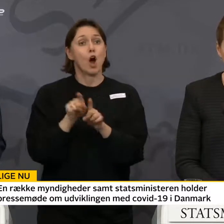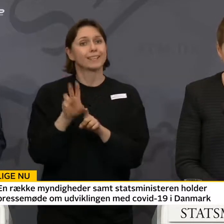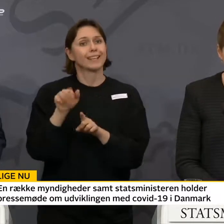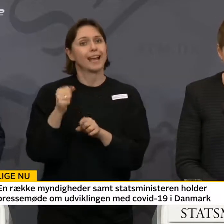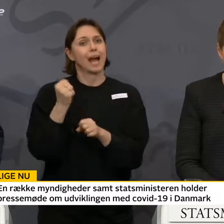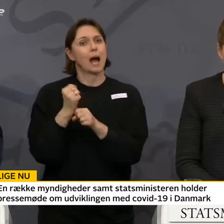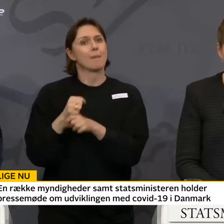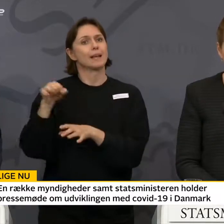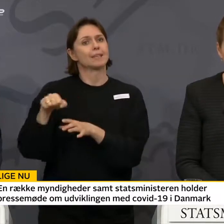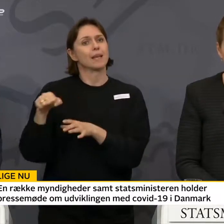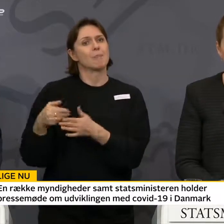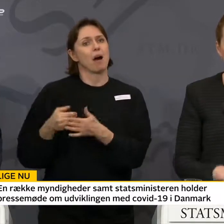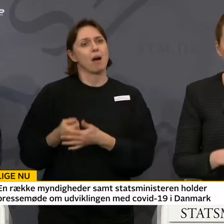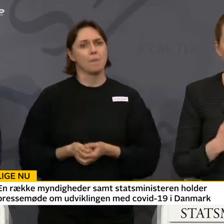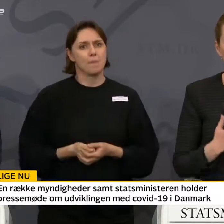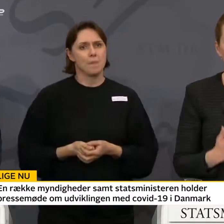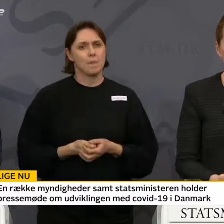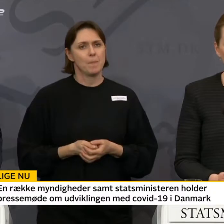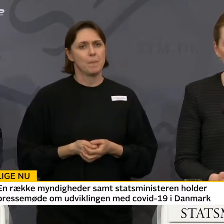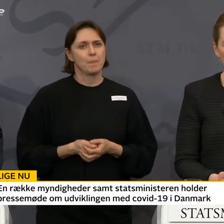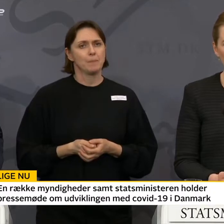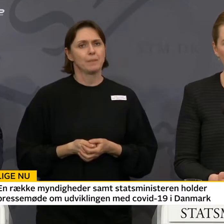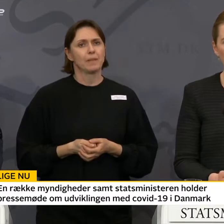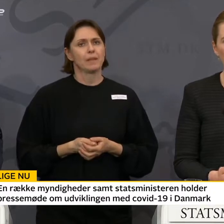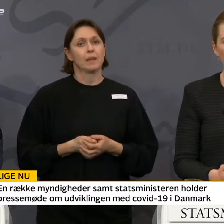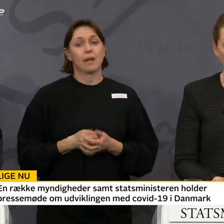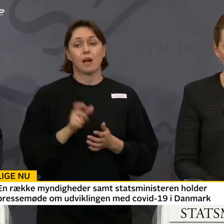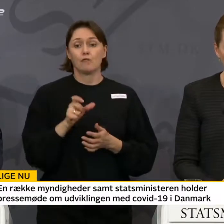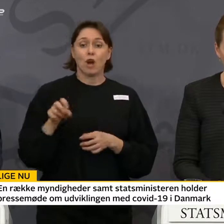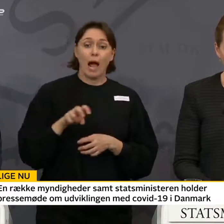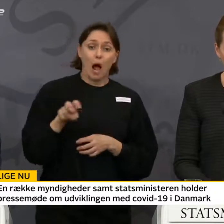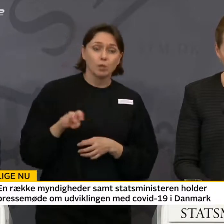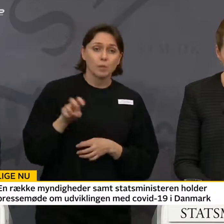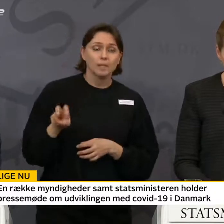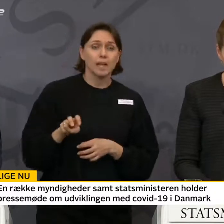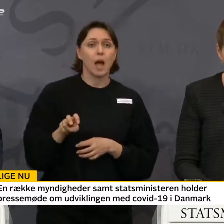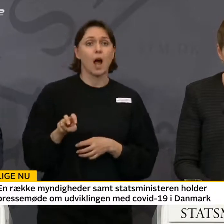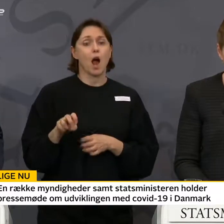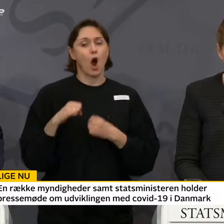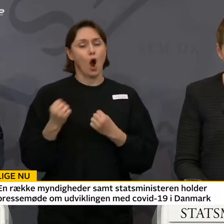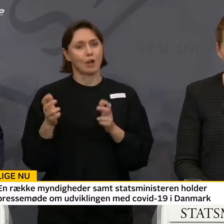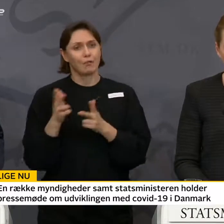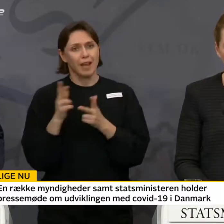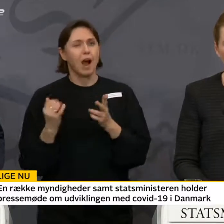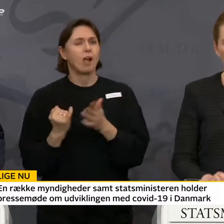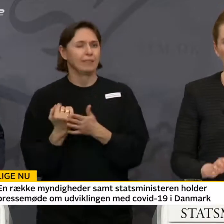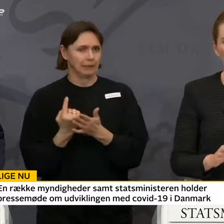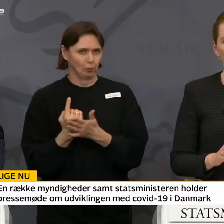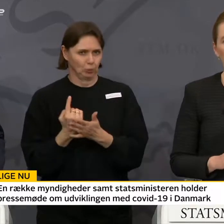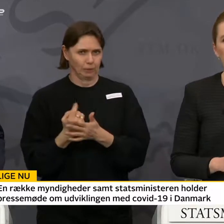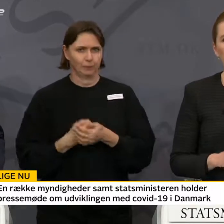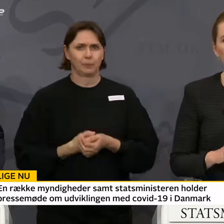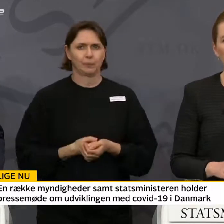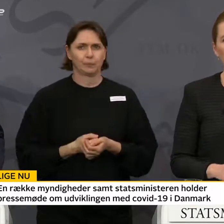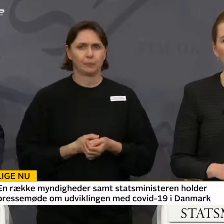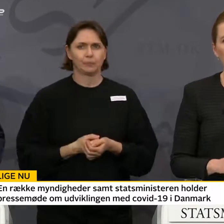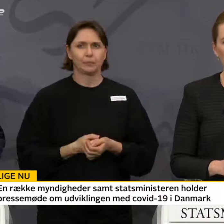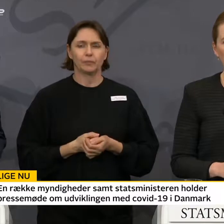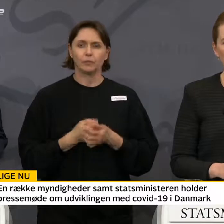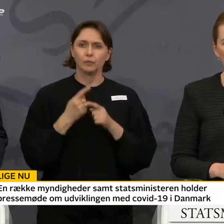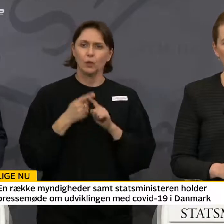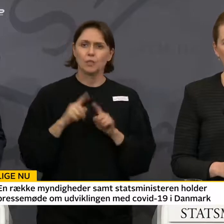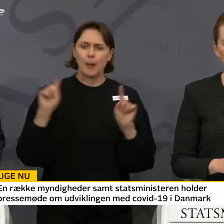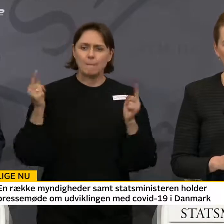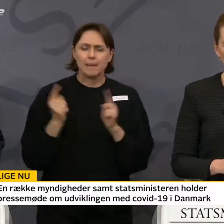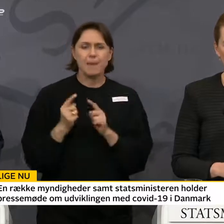arbejde hjemmefra. At der afspaceres og afholdes ferie om muligt. Vi skal minimere